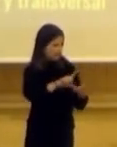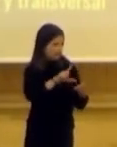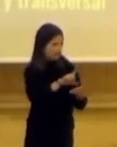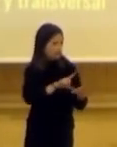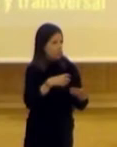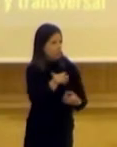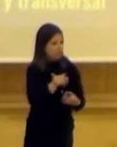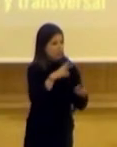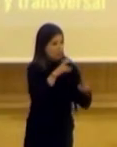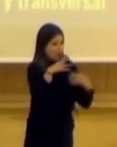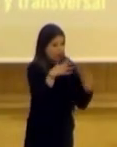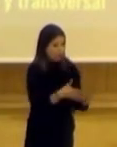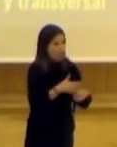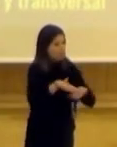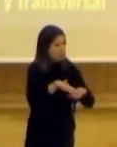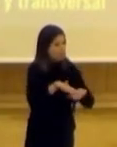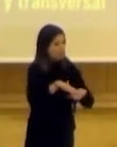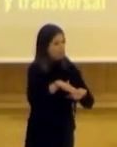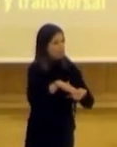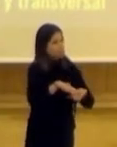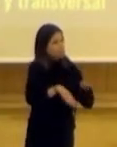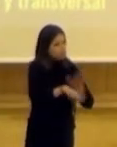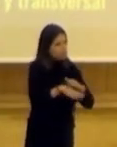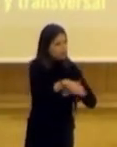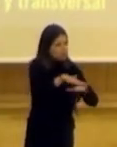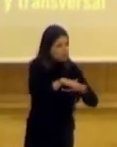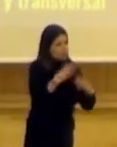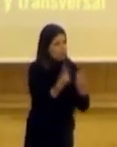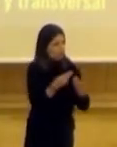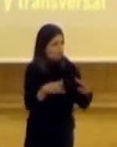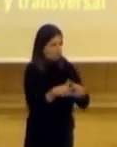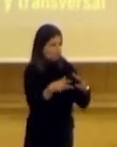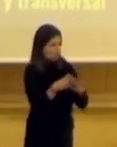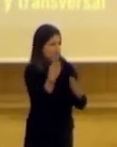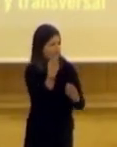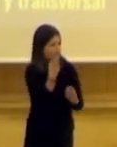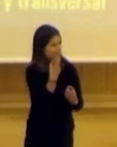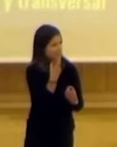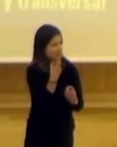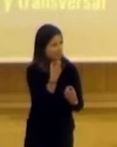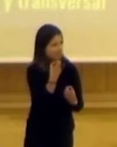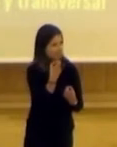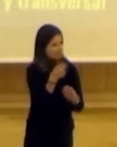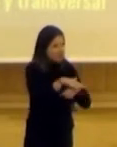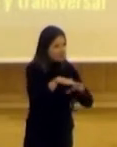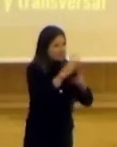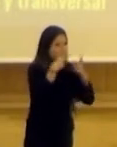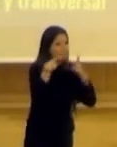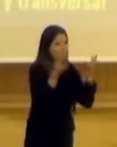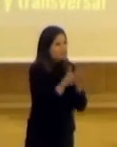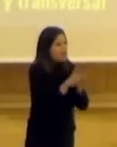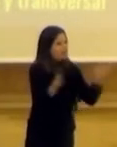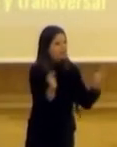funcionarios de los nuevos tiempos, para poder ejercer el gobierno con la sociedad, necesitan ser una administración pública abierta o